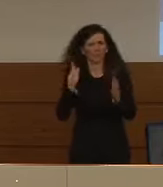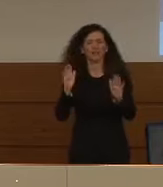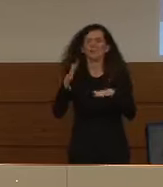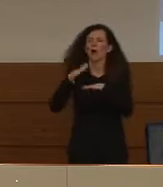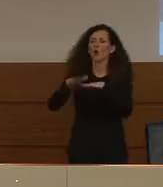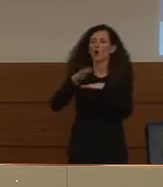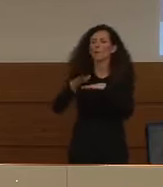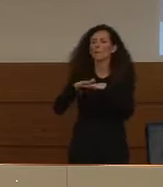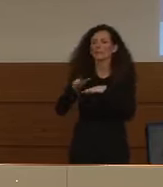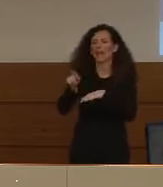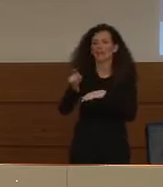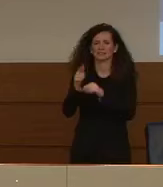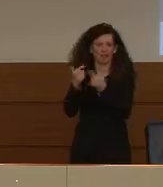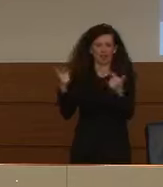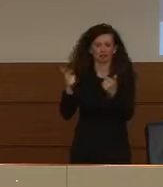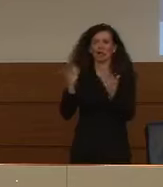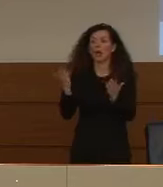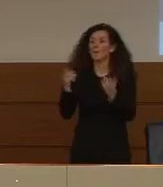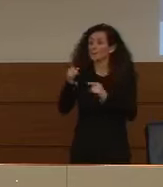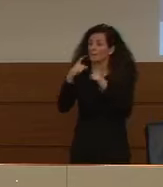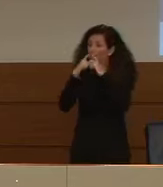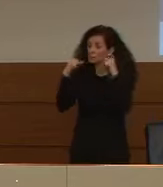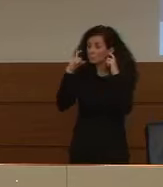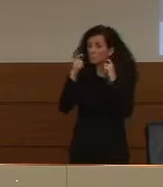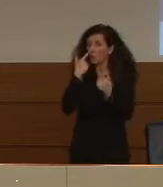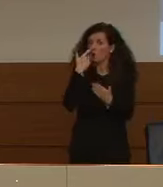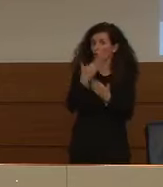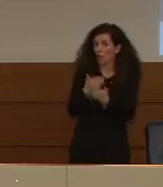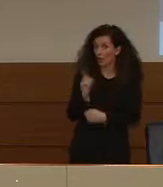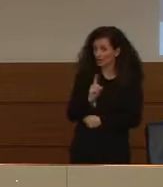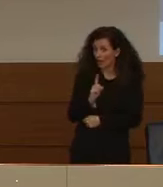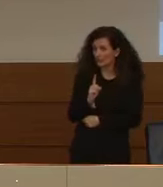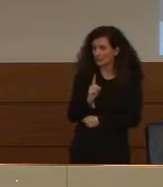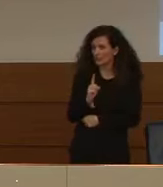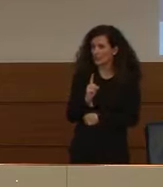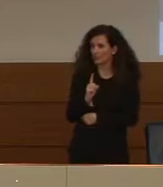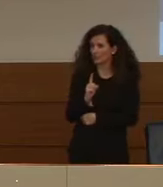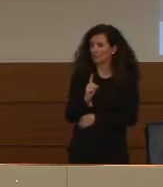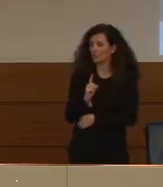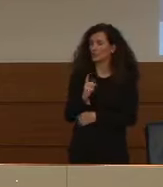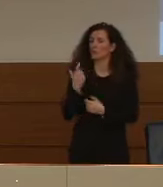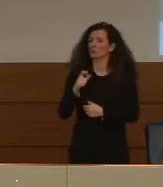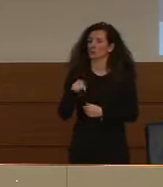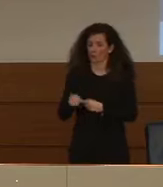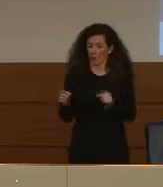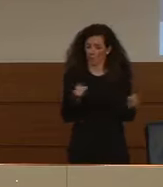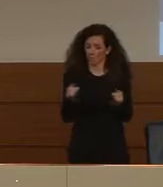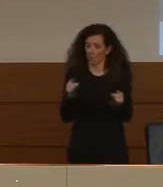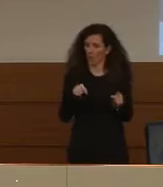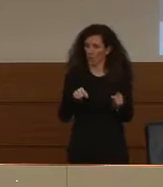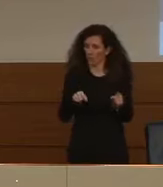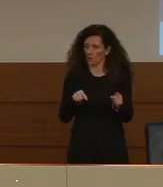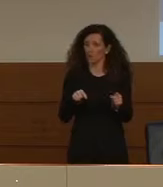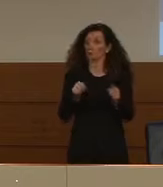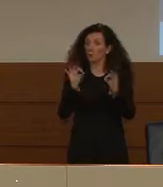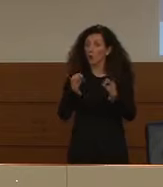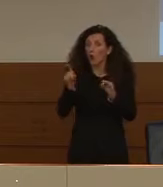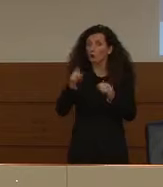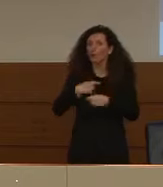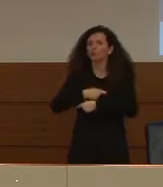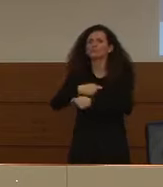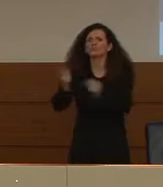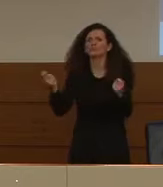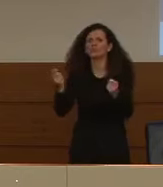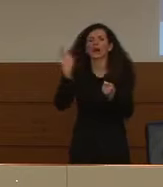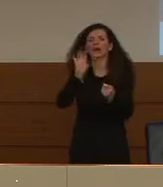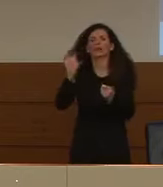materia se devono essere considerate non idonee perché invece in questo momento sono distribuite nella regione Veneto. E